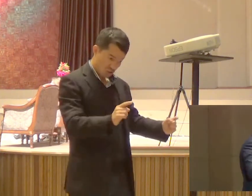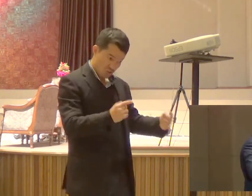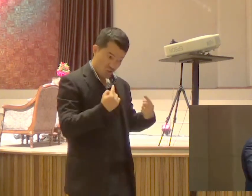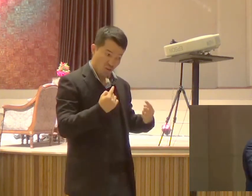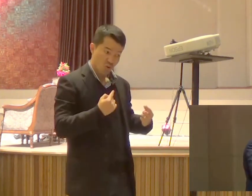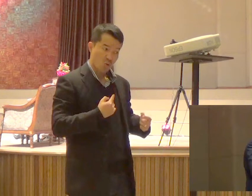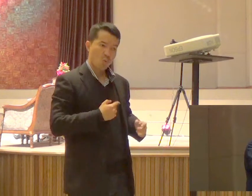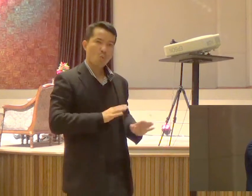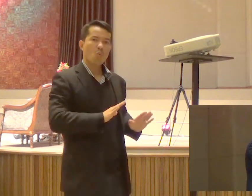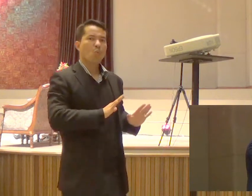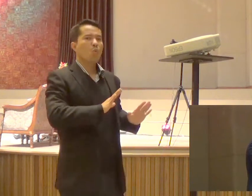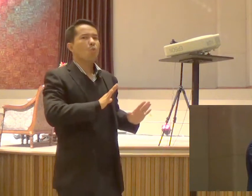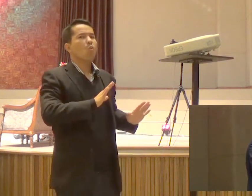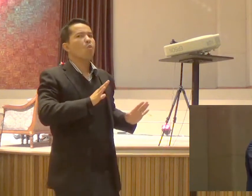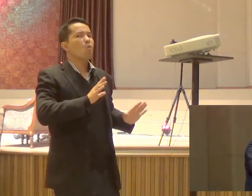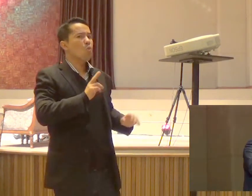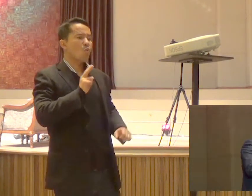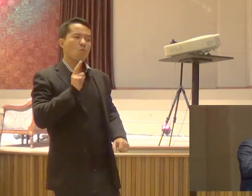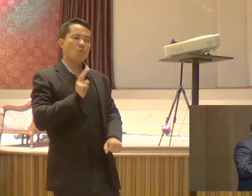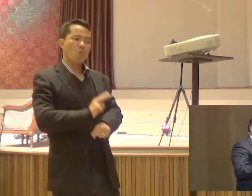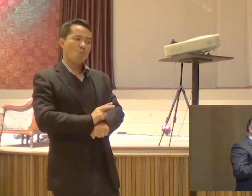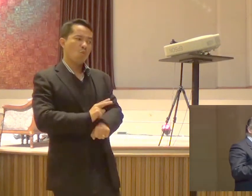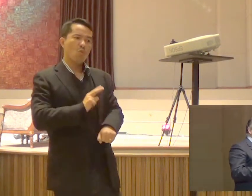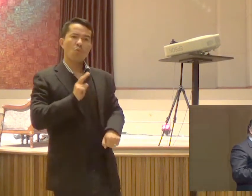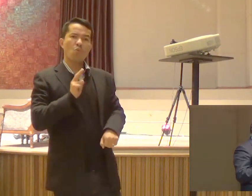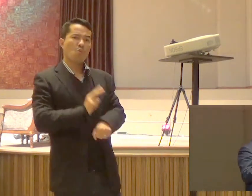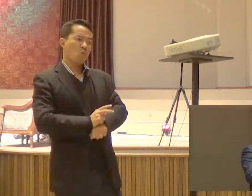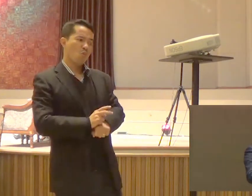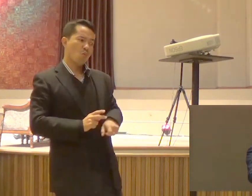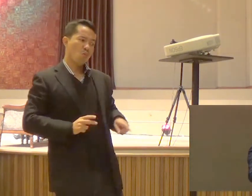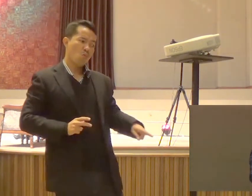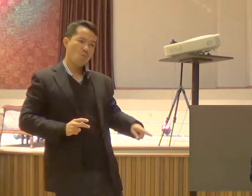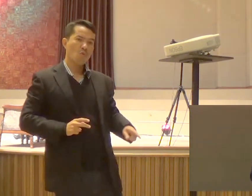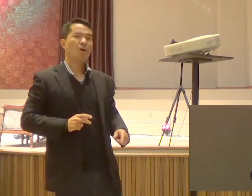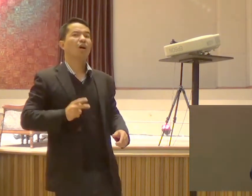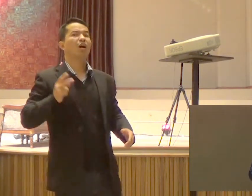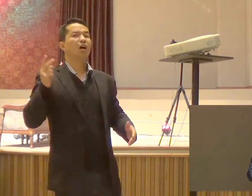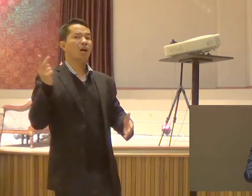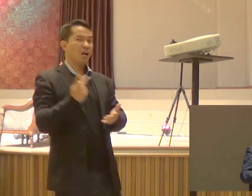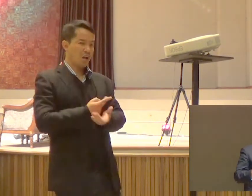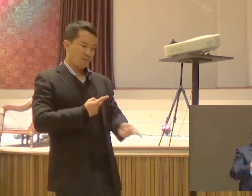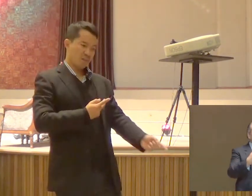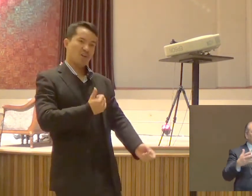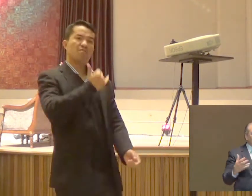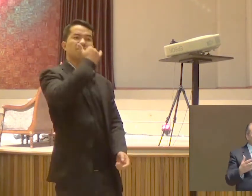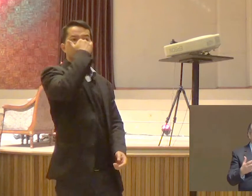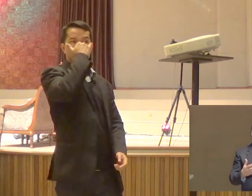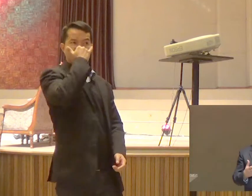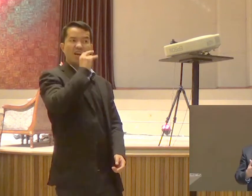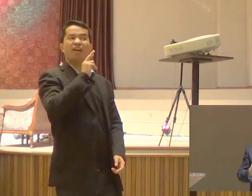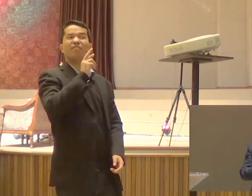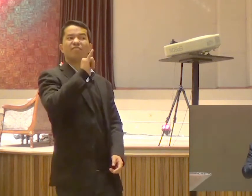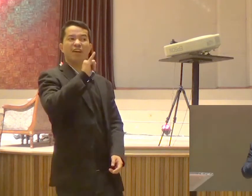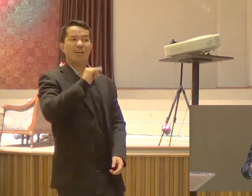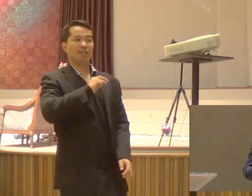Traduzindo Pra que dar murro Em ponta de faca? Pra que ir contra A maré?